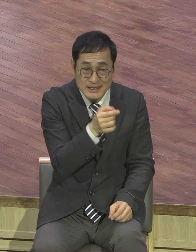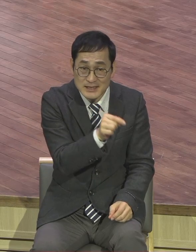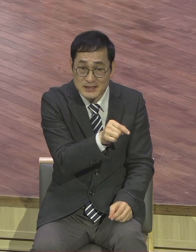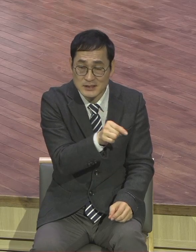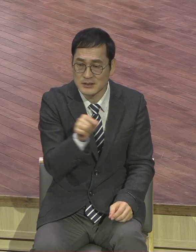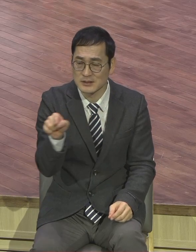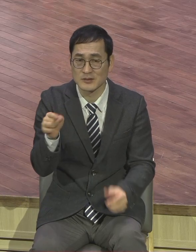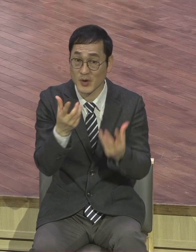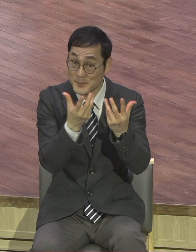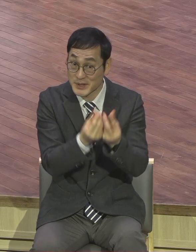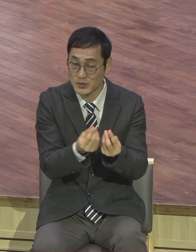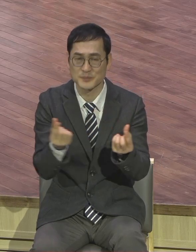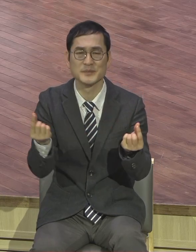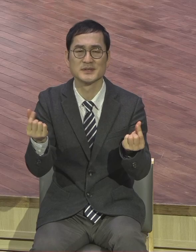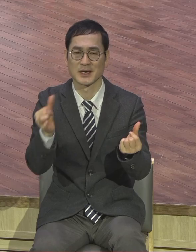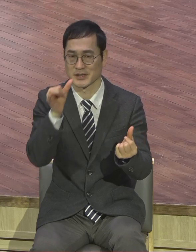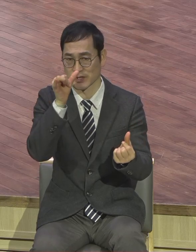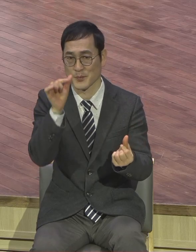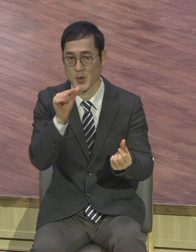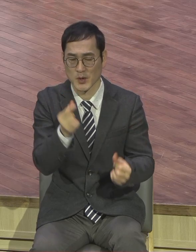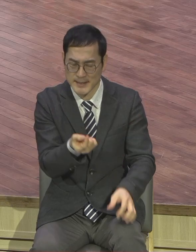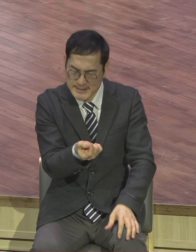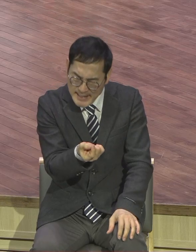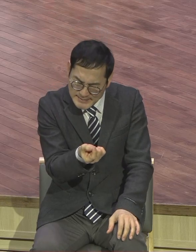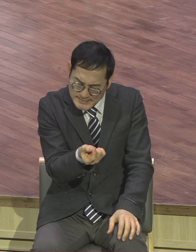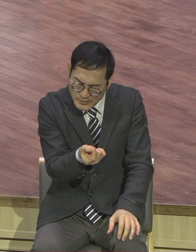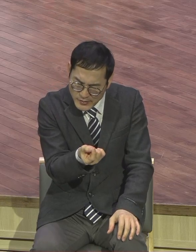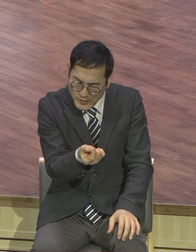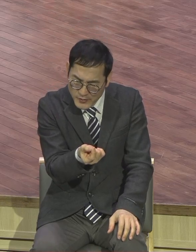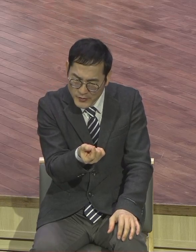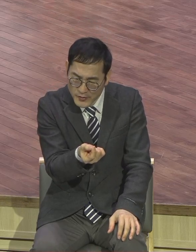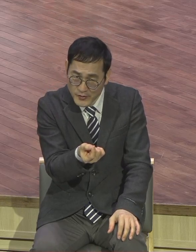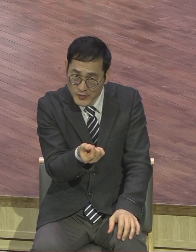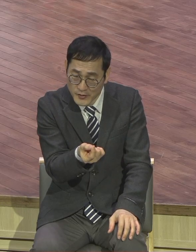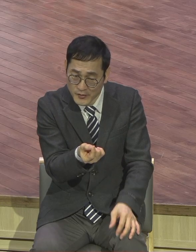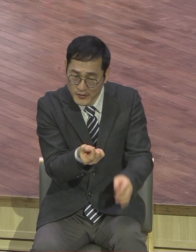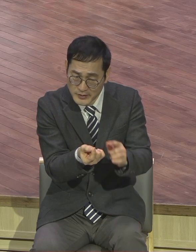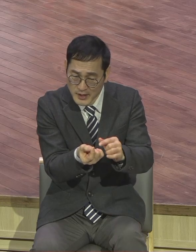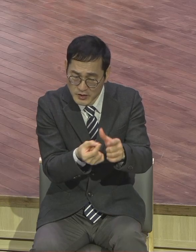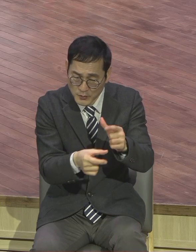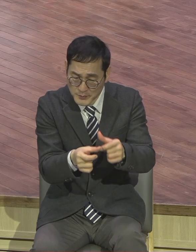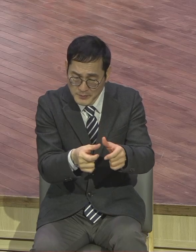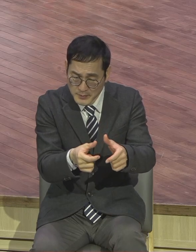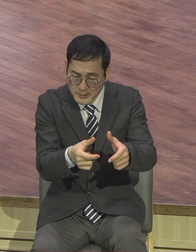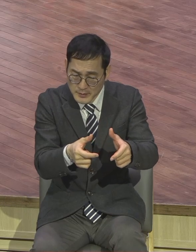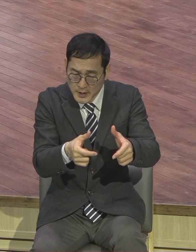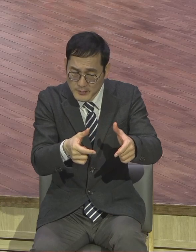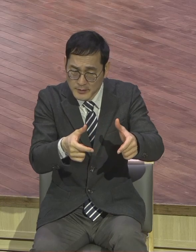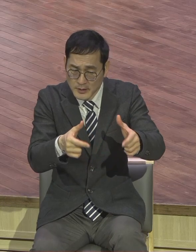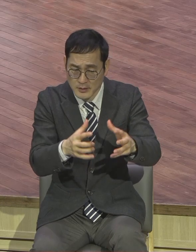작고 적은 것으로부터 점점 크게 확장 되어 간다는 것입니다. 그런데 또 이